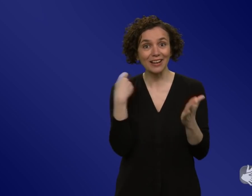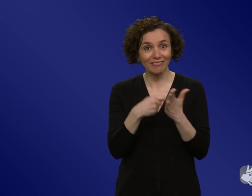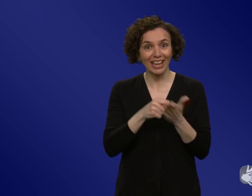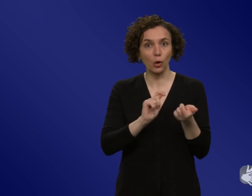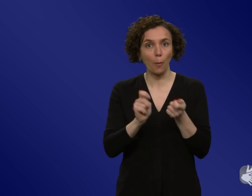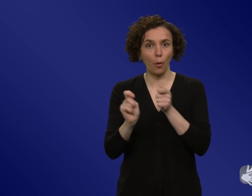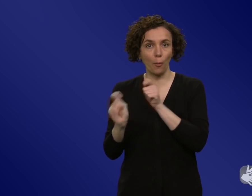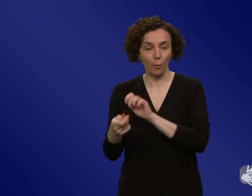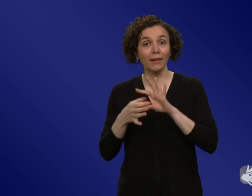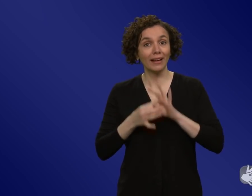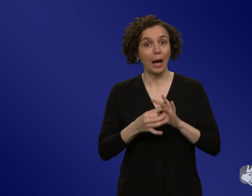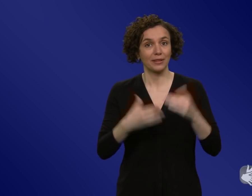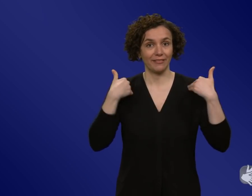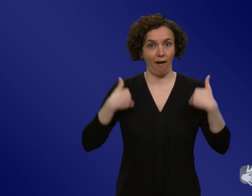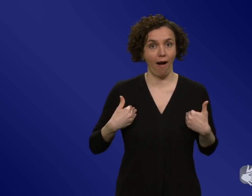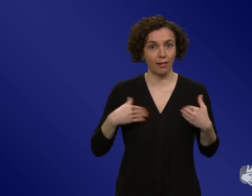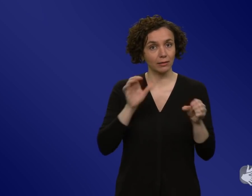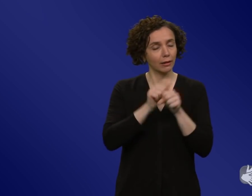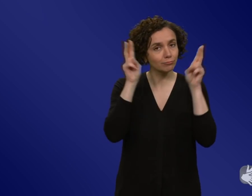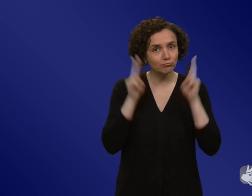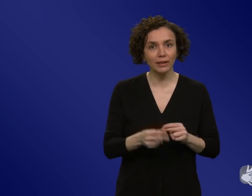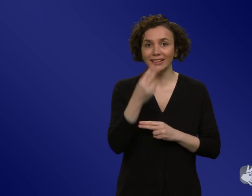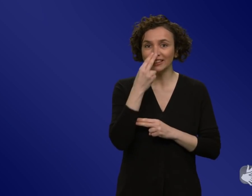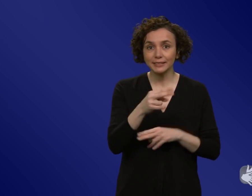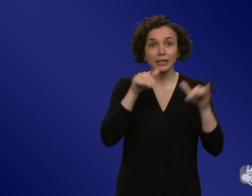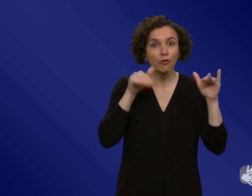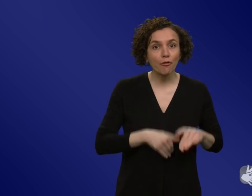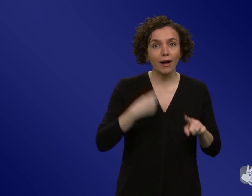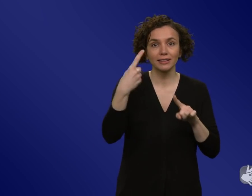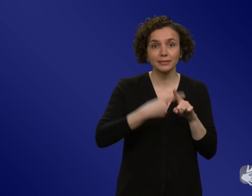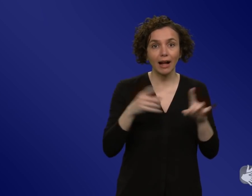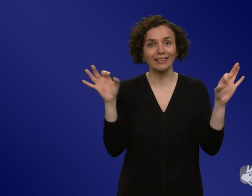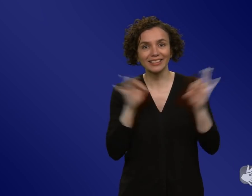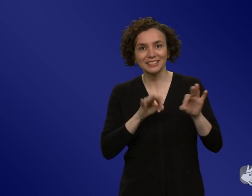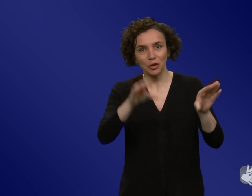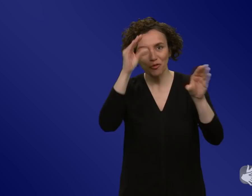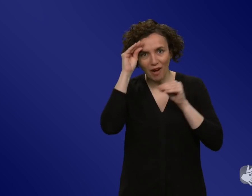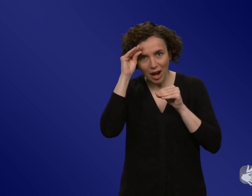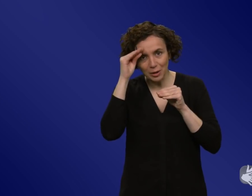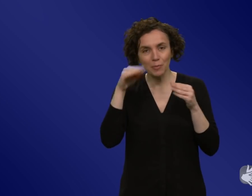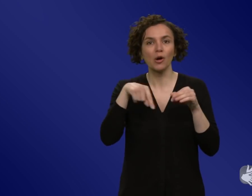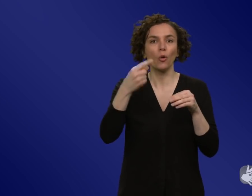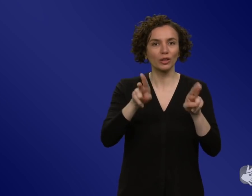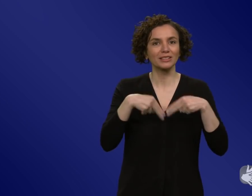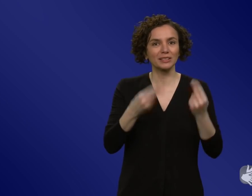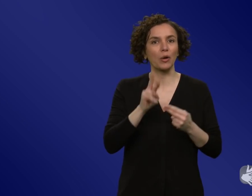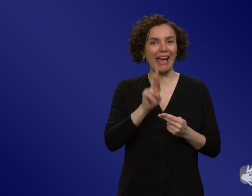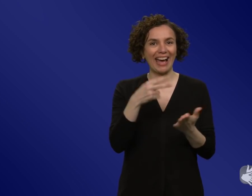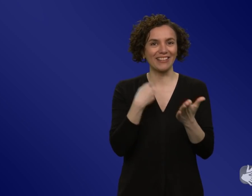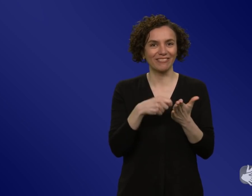konnte man so richtig den Kreis sehen von Fallzahlen, Risikowahrnehmung, Verhalten zu wieder zum R und der Ausbreitung des Virus. Und seit